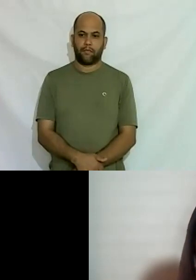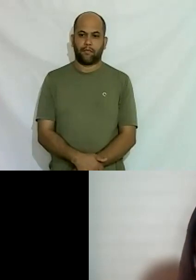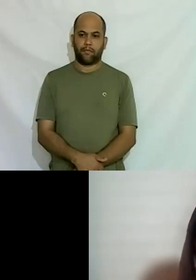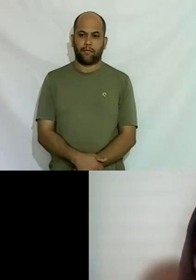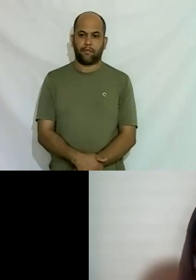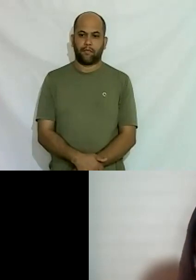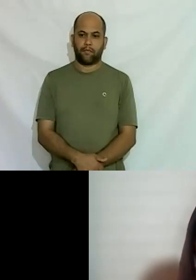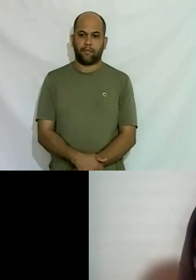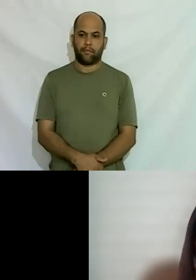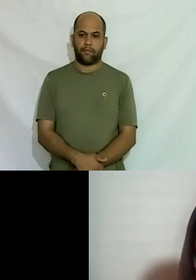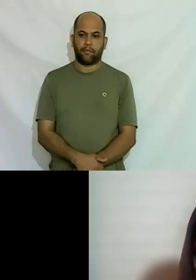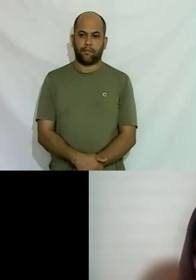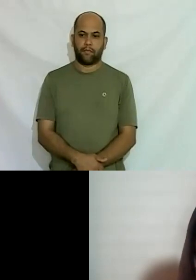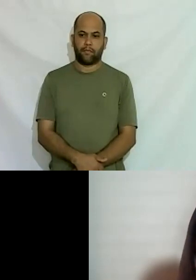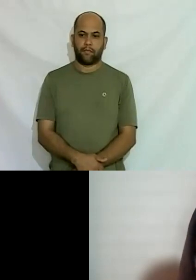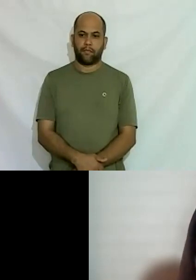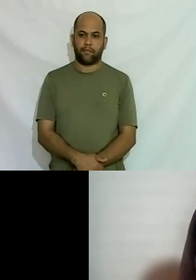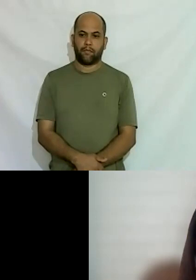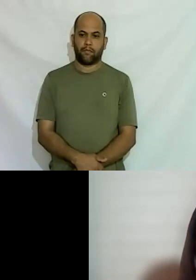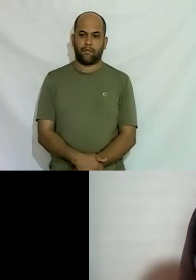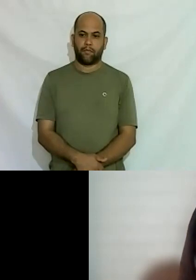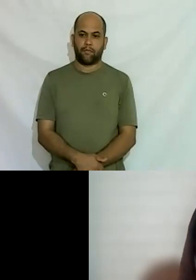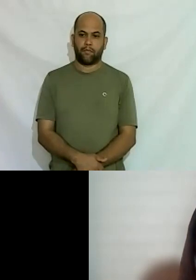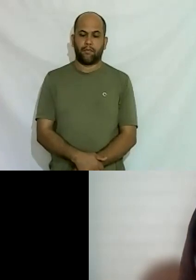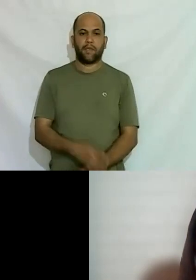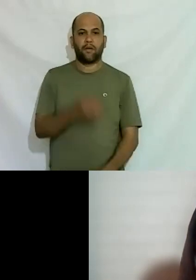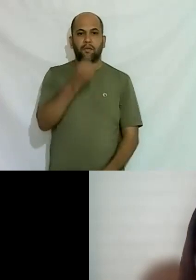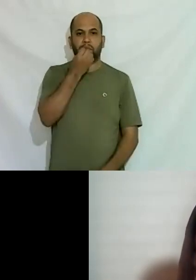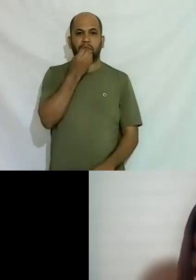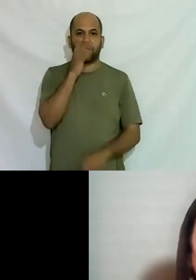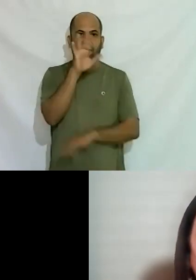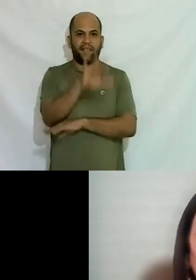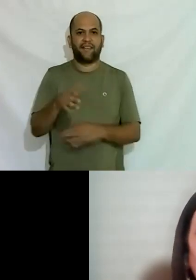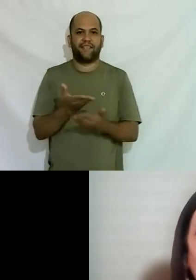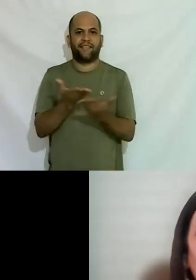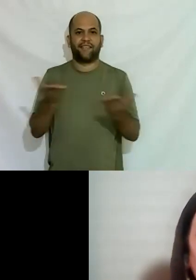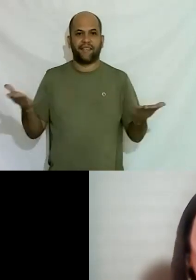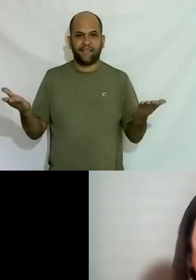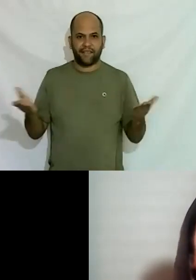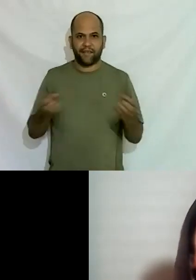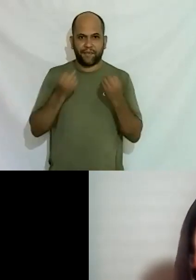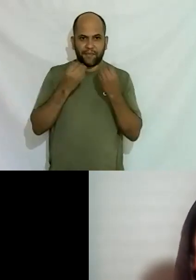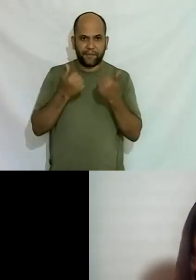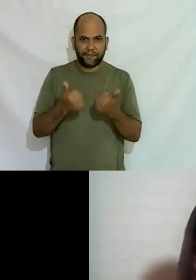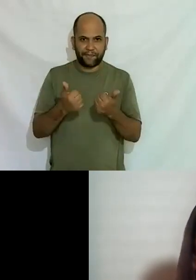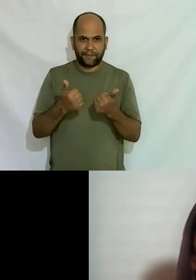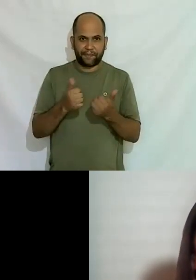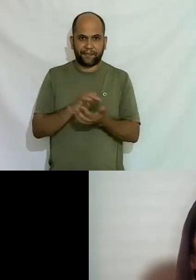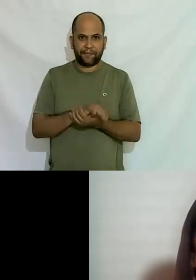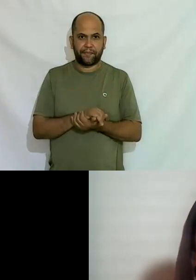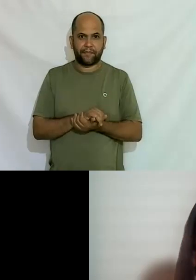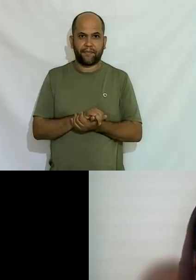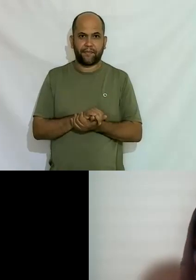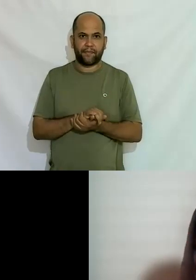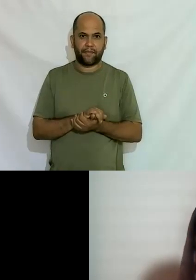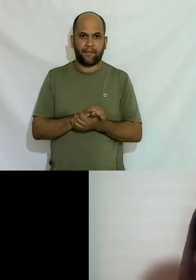participantes boa tarde gente, boa tarde, tudo bem com vocês? vão colocando